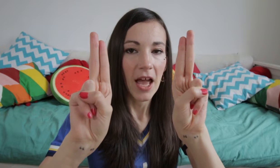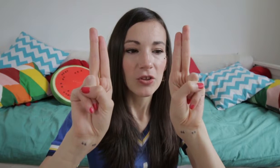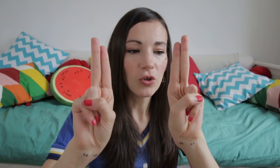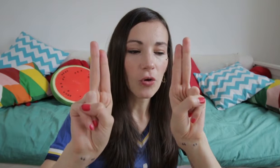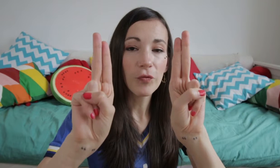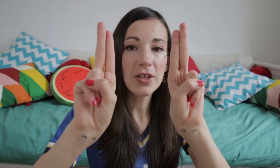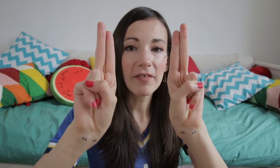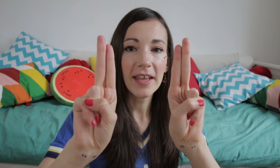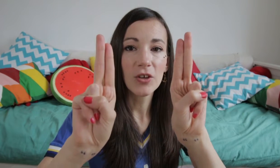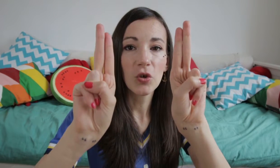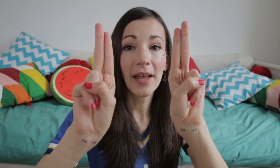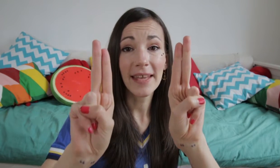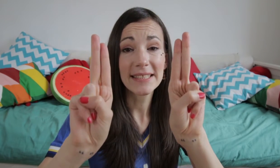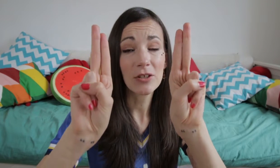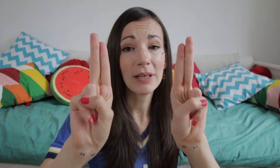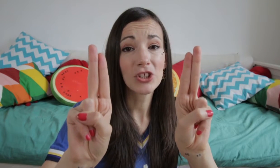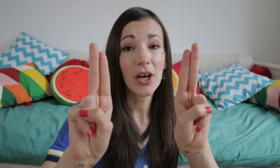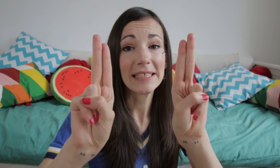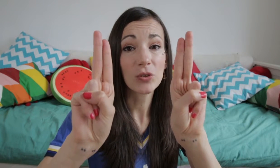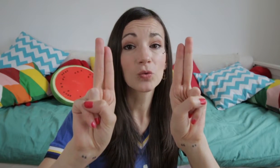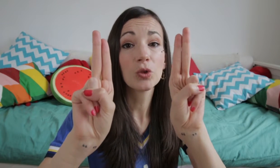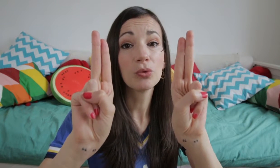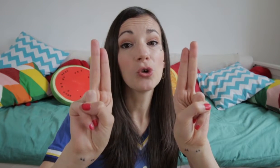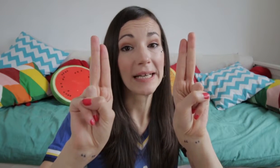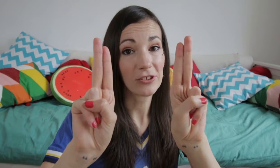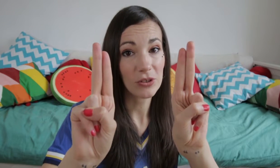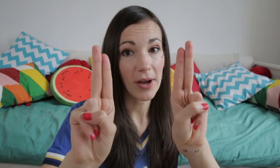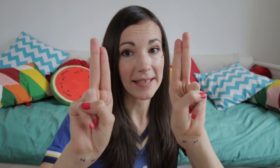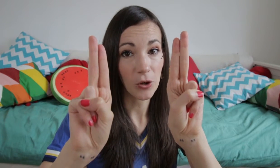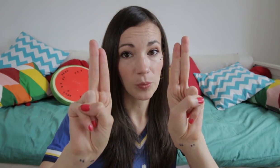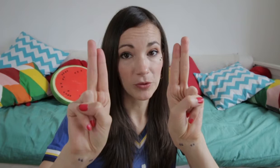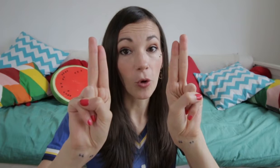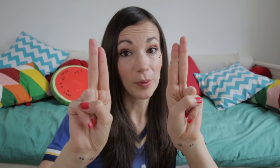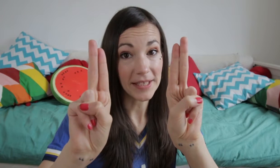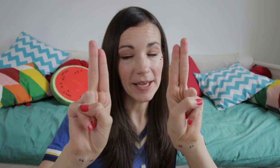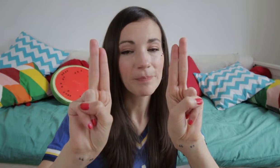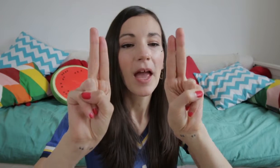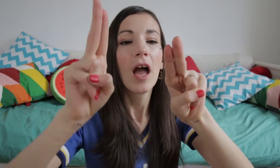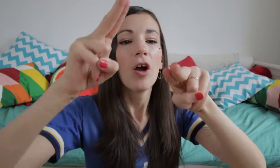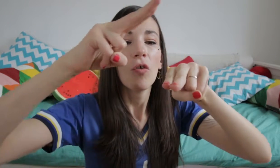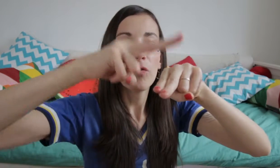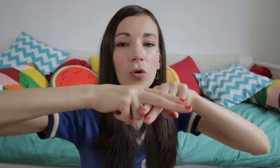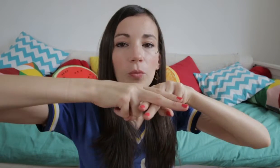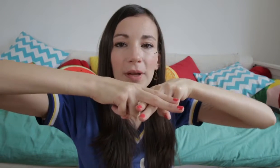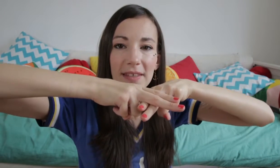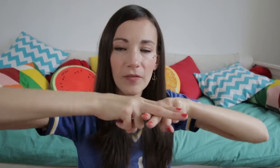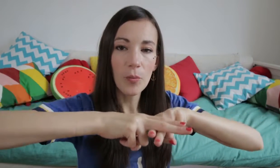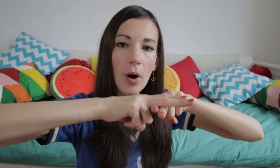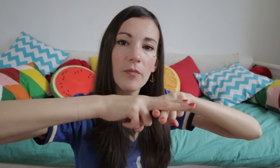Donc, vous avez que l'index et le majeur qui sont debout, le reste des doigts sont repliés. Vous mettez vos pommes